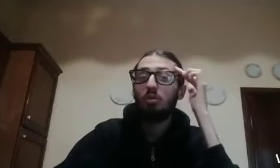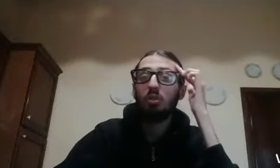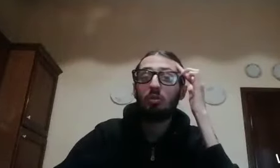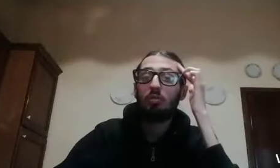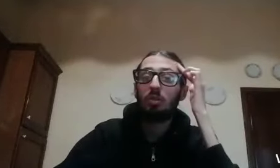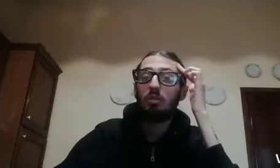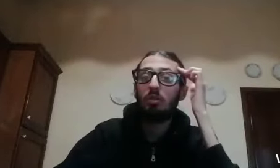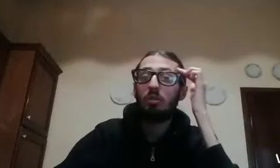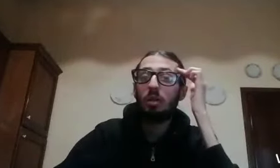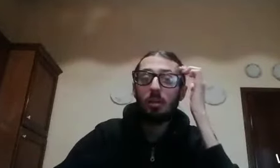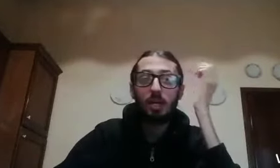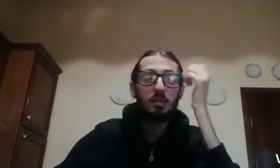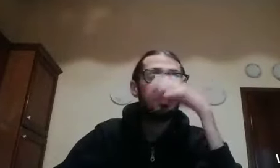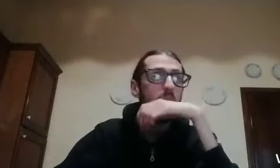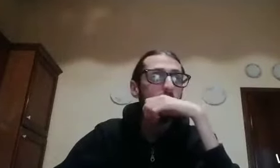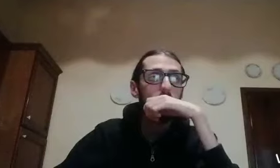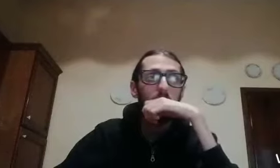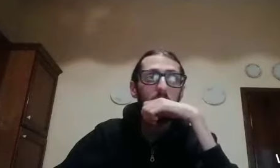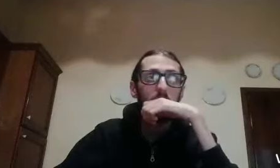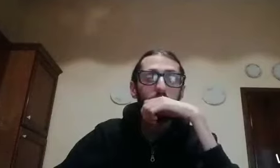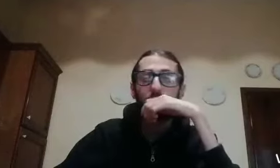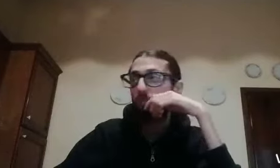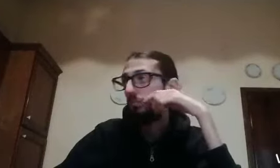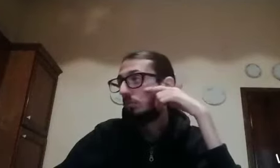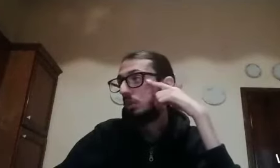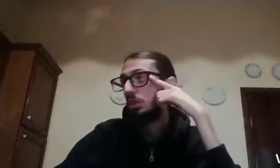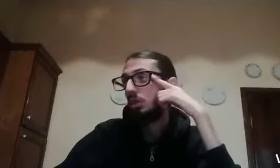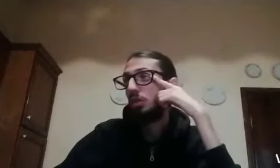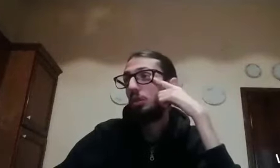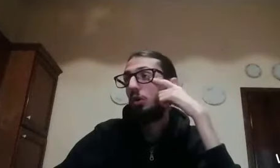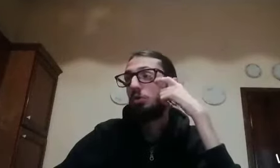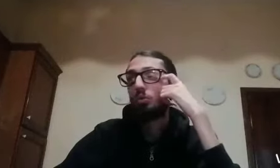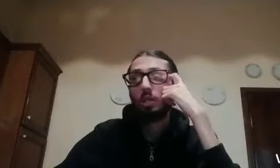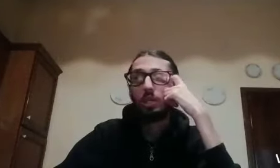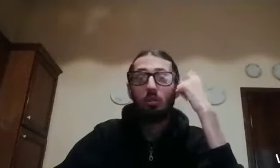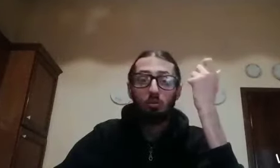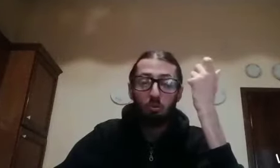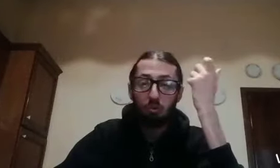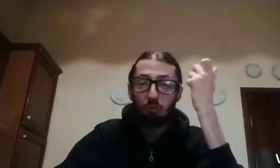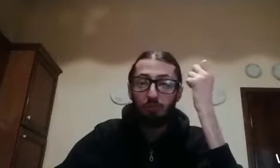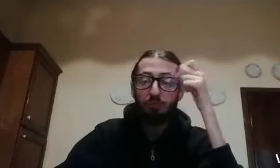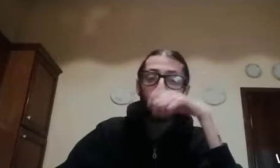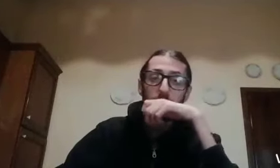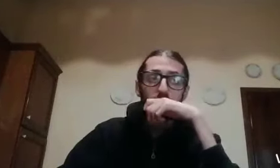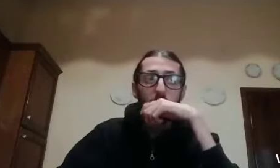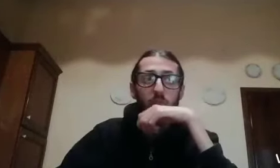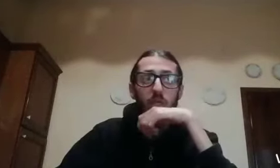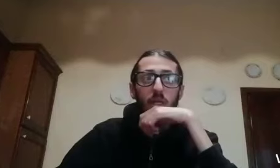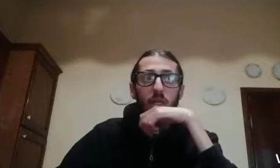successo nel video della mia ragazza che ho detto che il trucco è